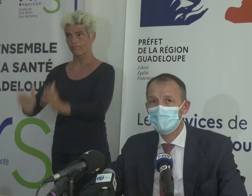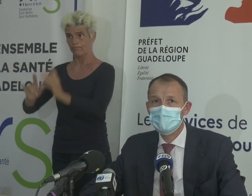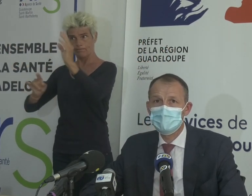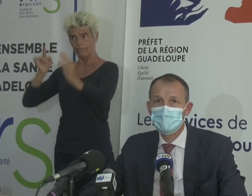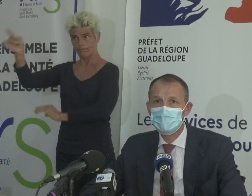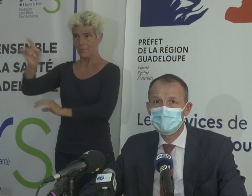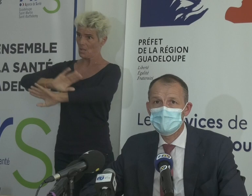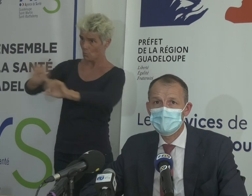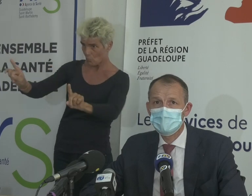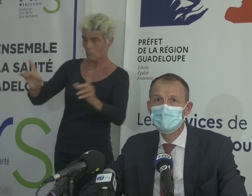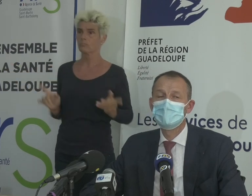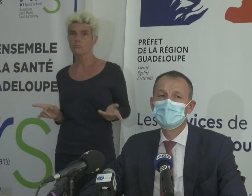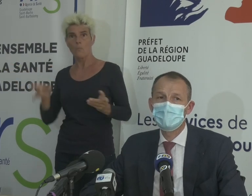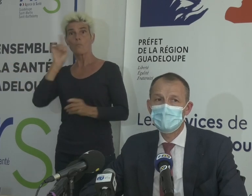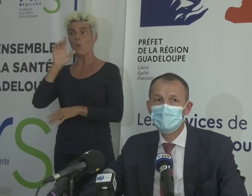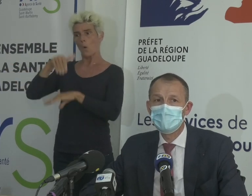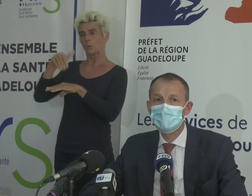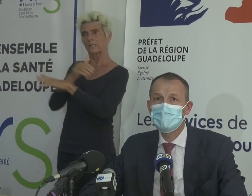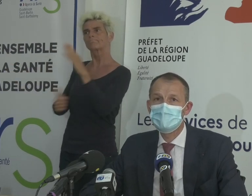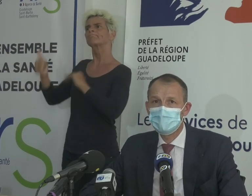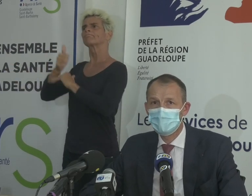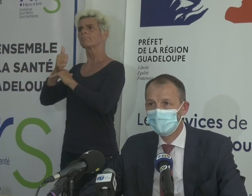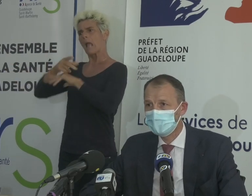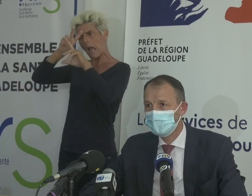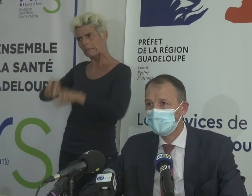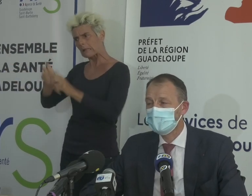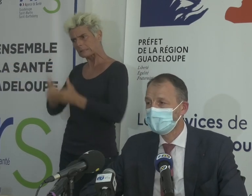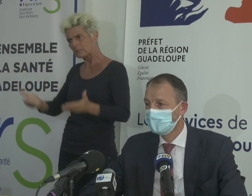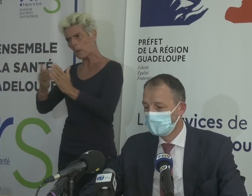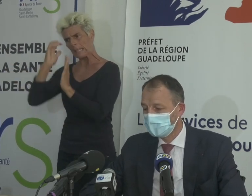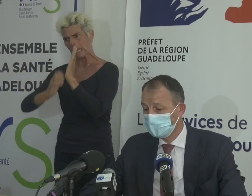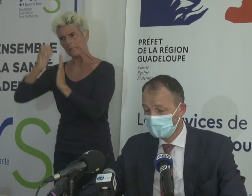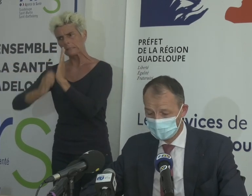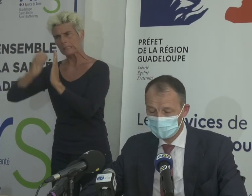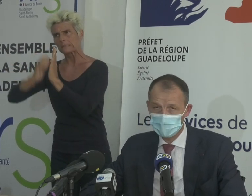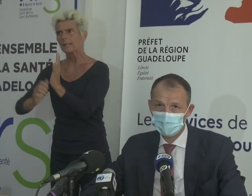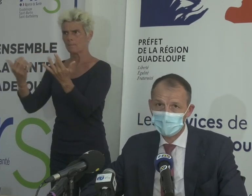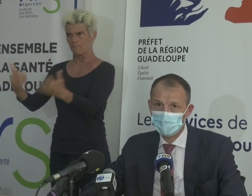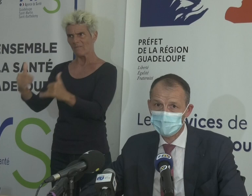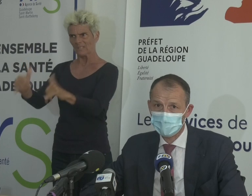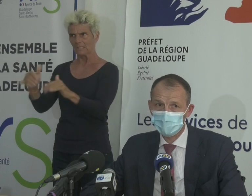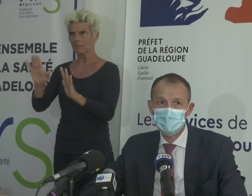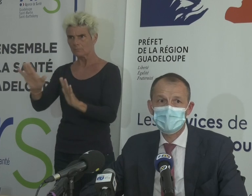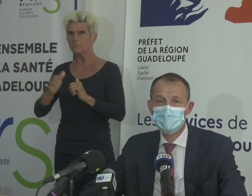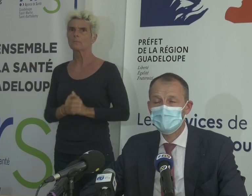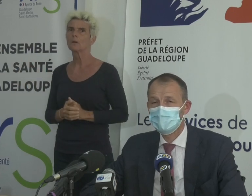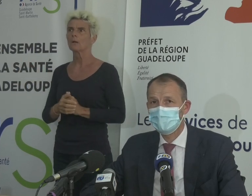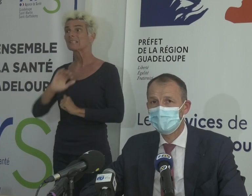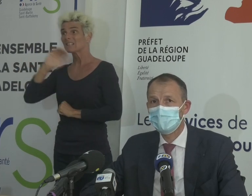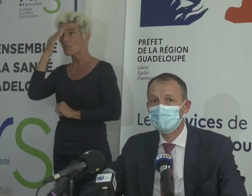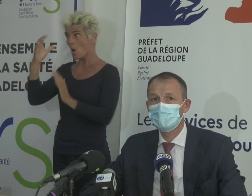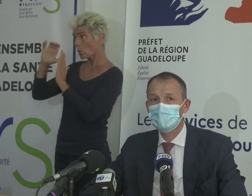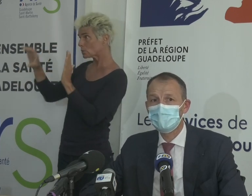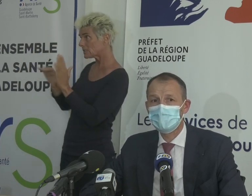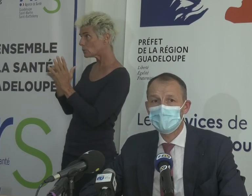que le Conseil constitutionnel a été saisi et doit analyser ce texte sous couvert de sa conformité à la Constitution.